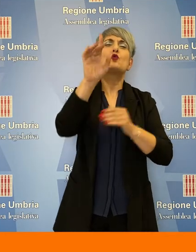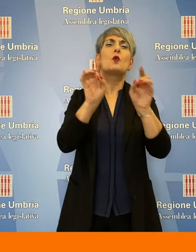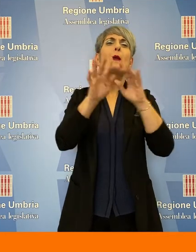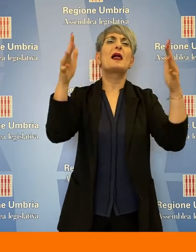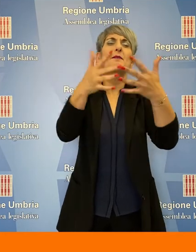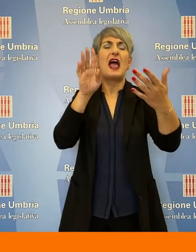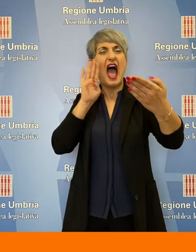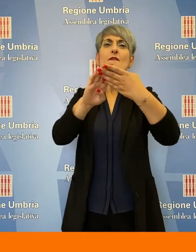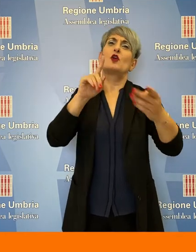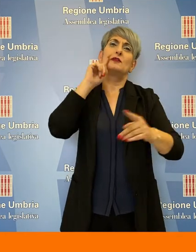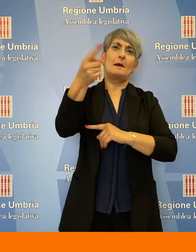pandemie.